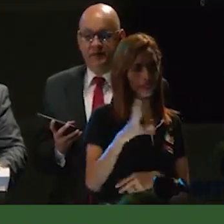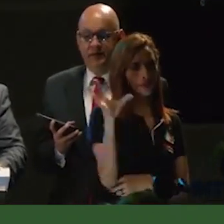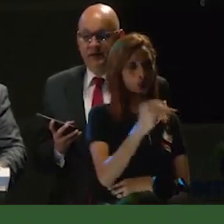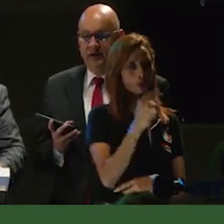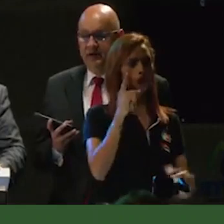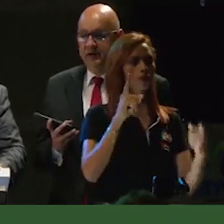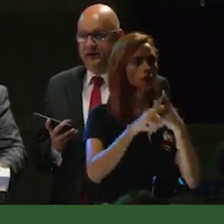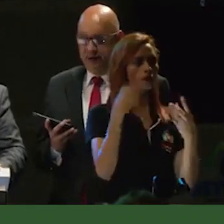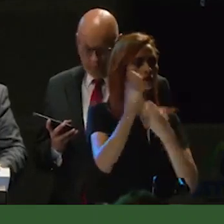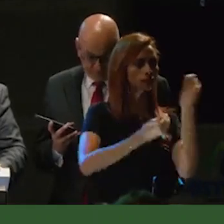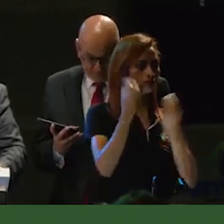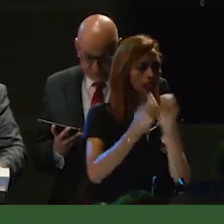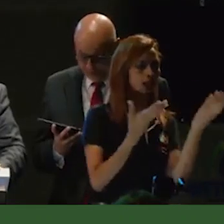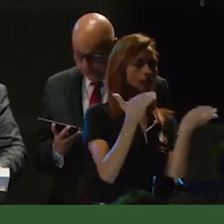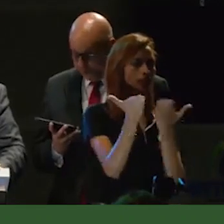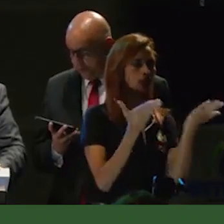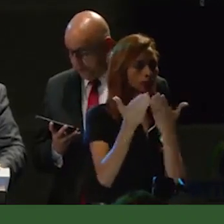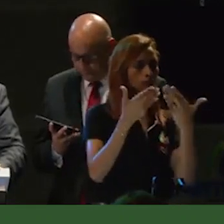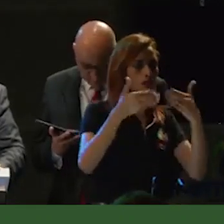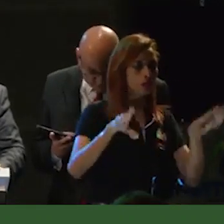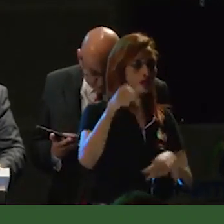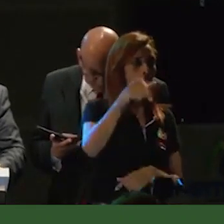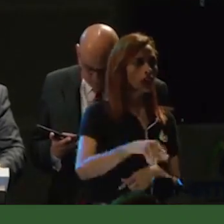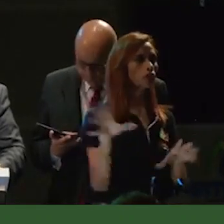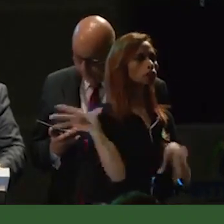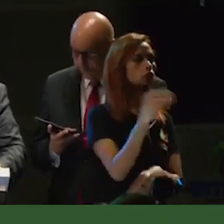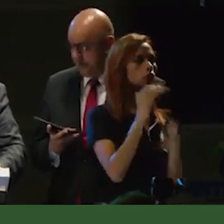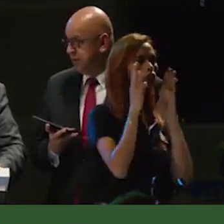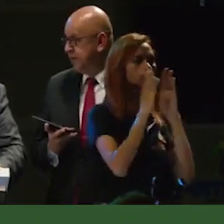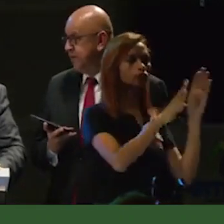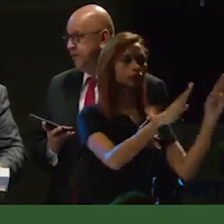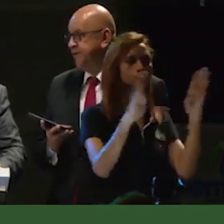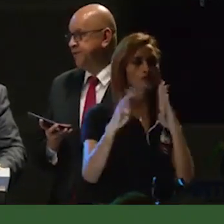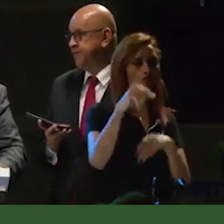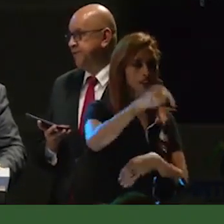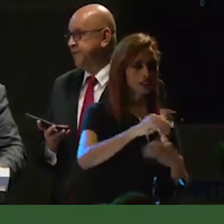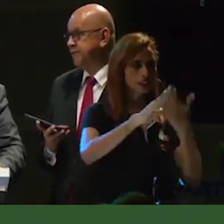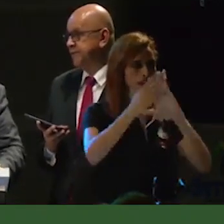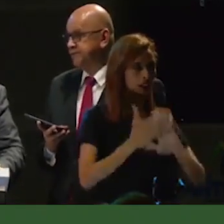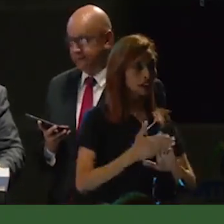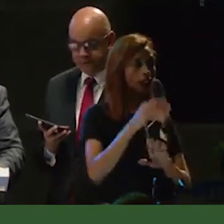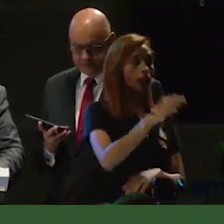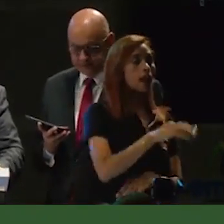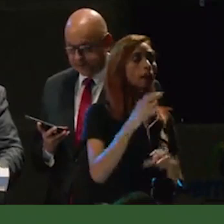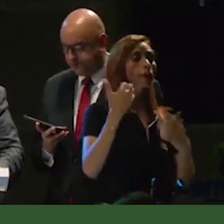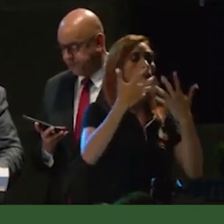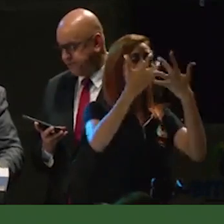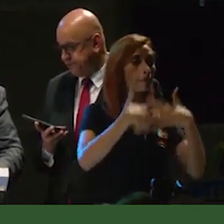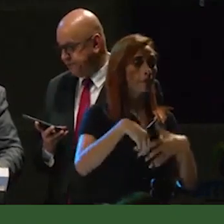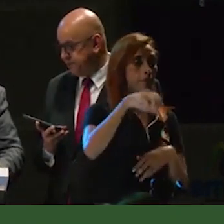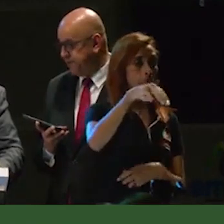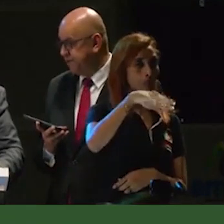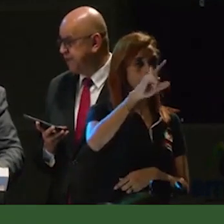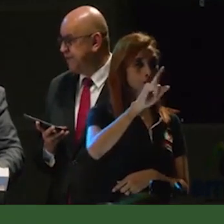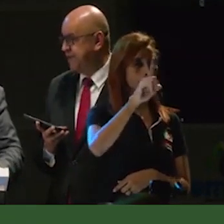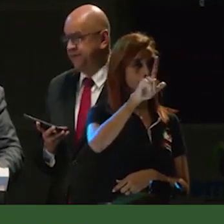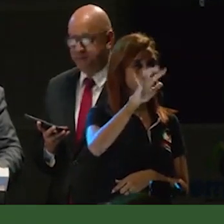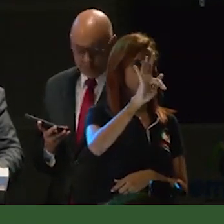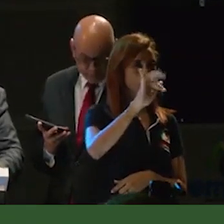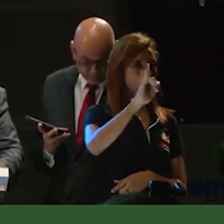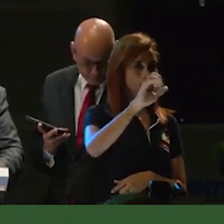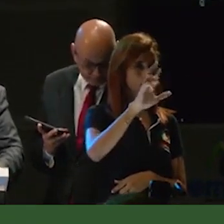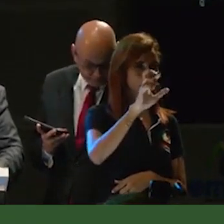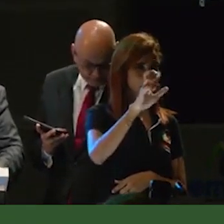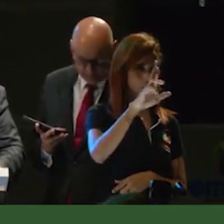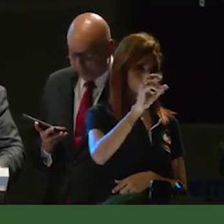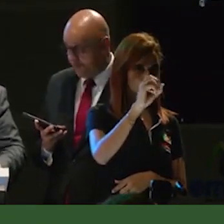recuperar los servicios públicos para Calarcá y sus calarqueños. Multipropósito, una empresa que llevaba varios años sin junta directiva conformada